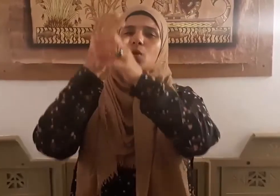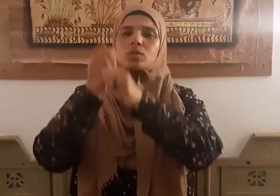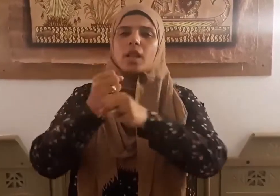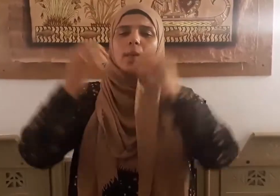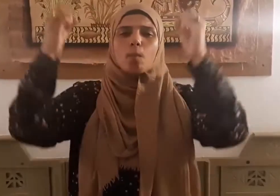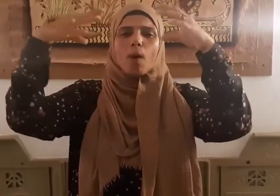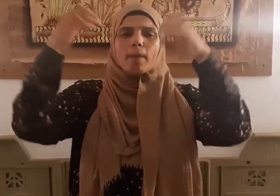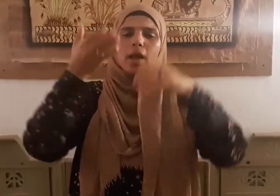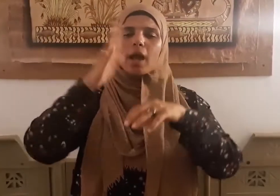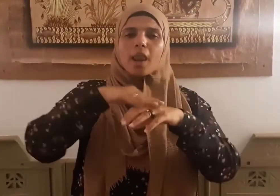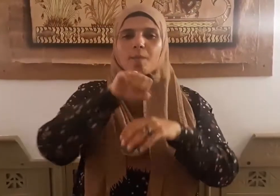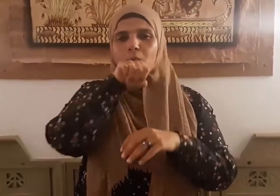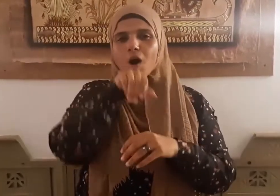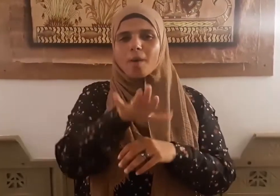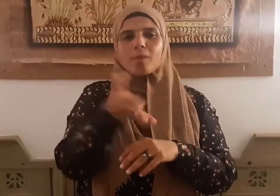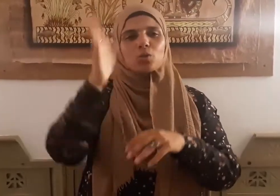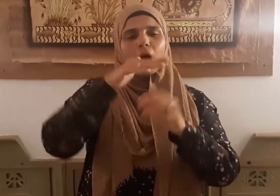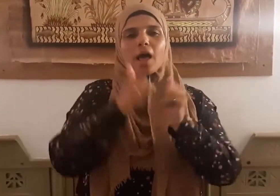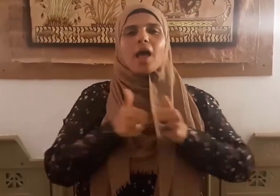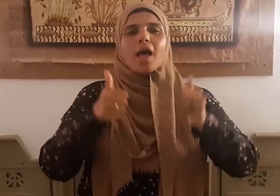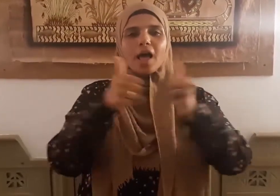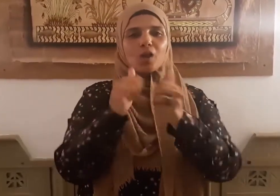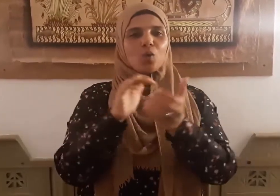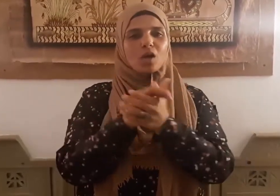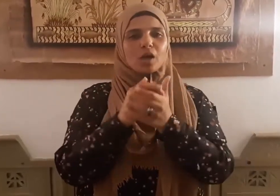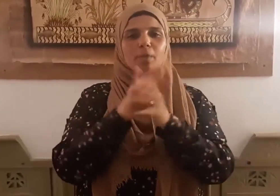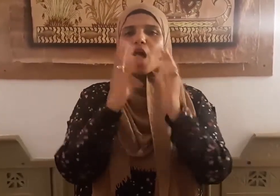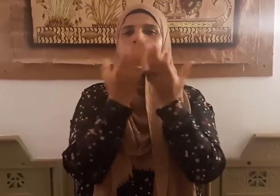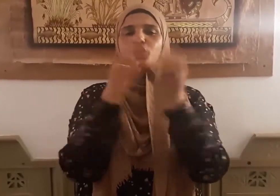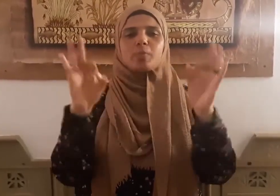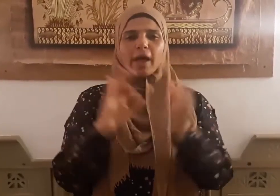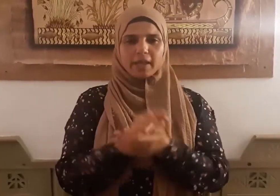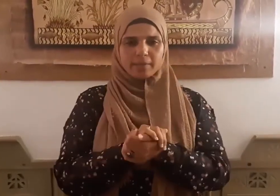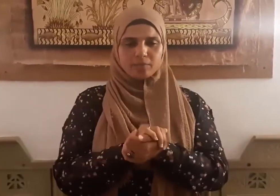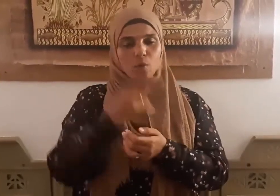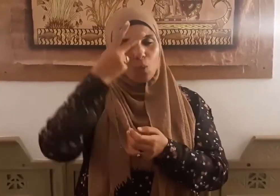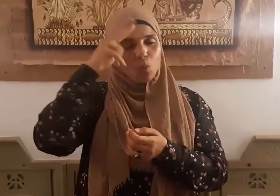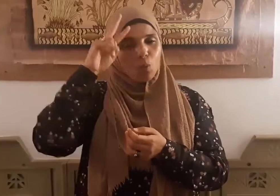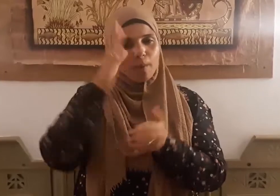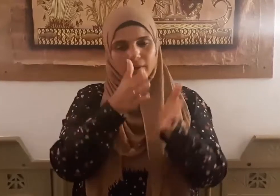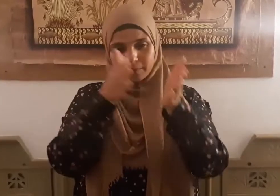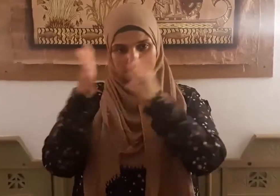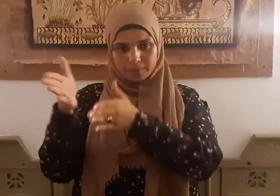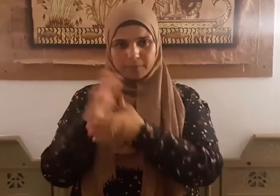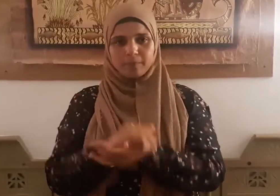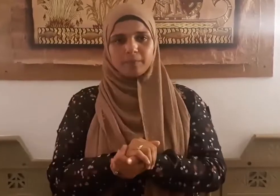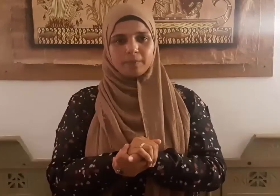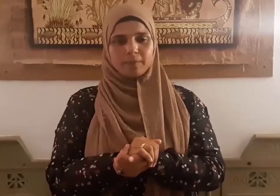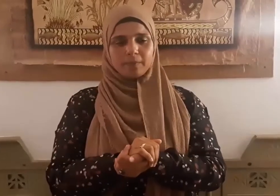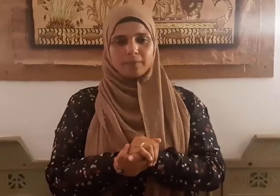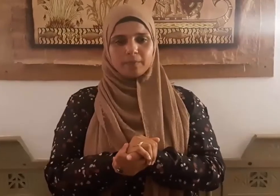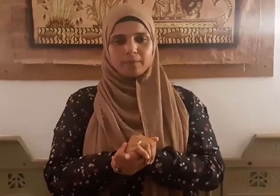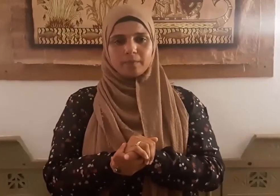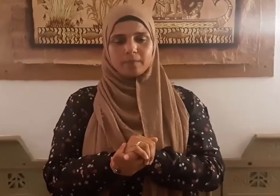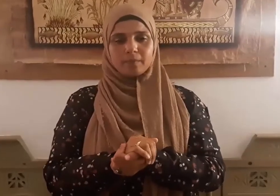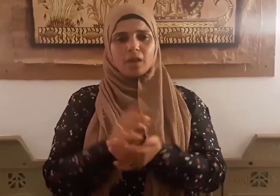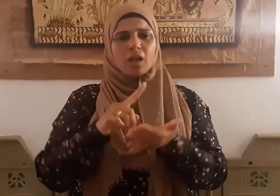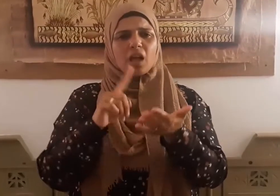وبارك عليه وعلى آله وصحبه أجمعين وبعد فإن عاقبة